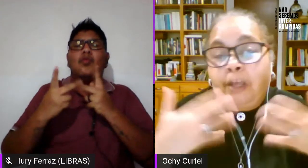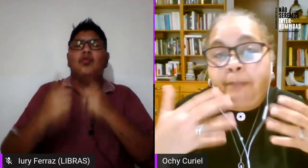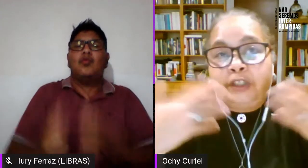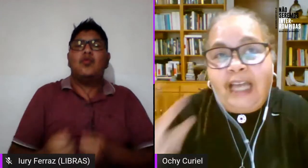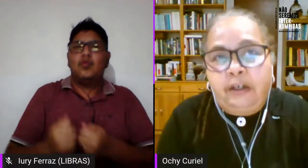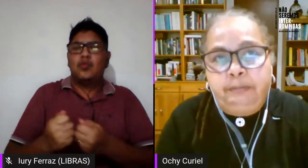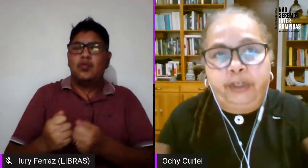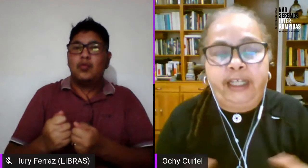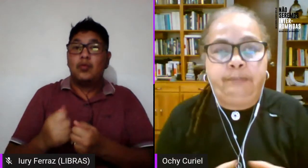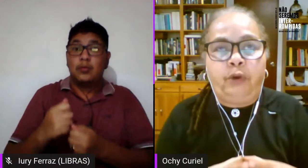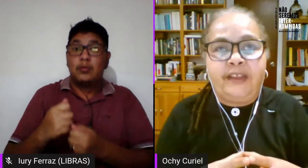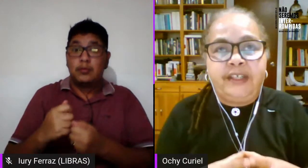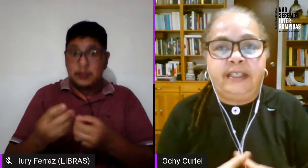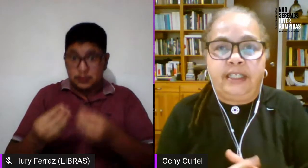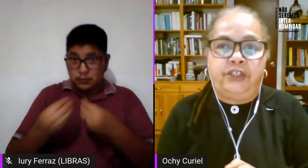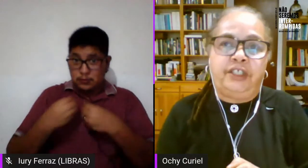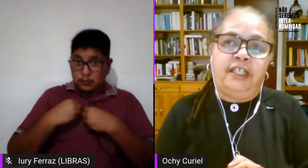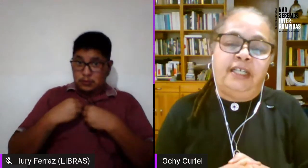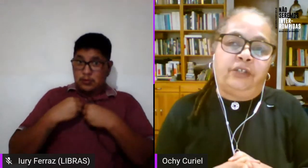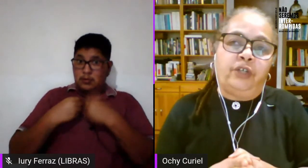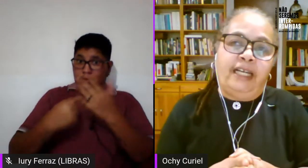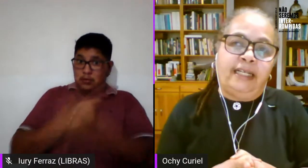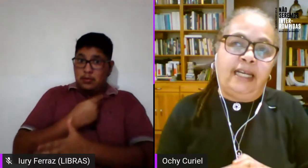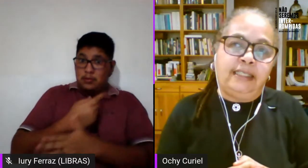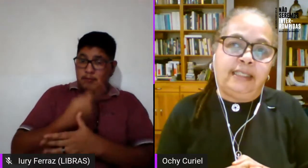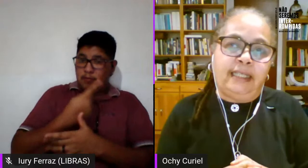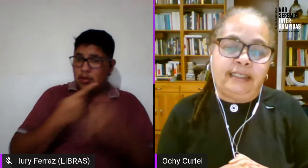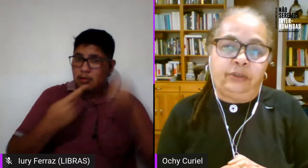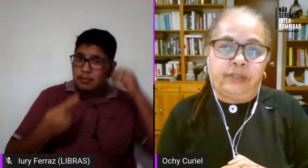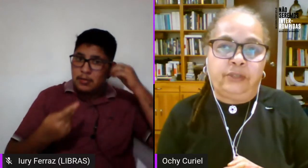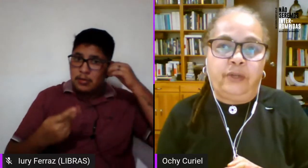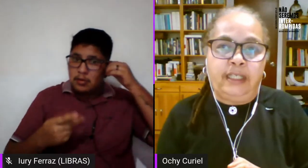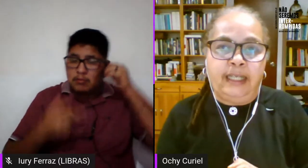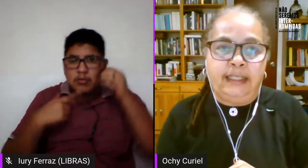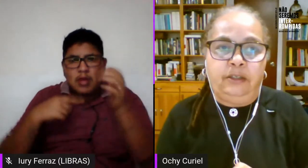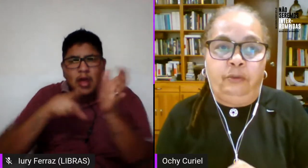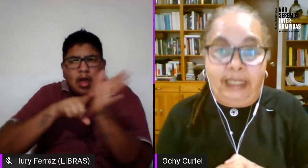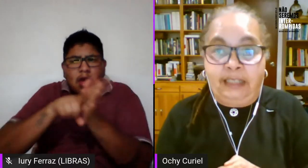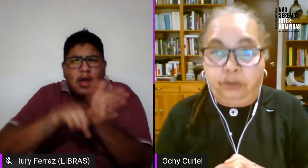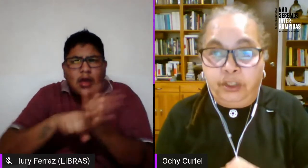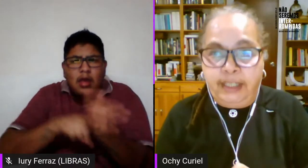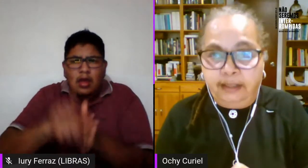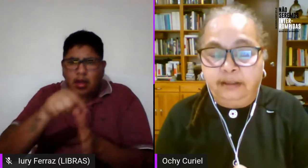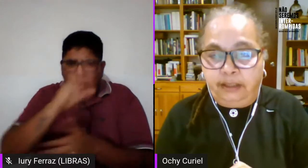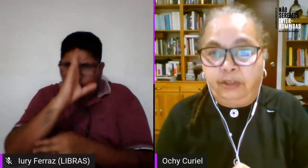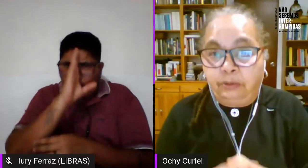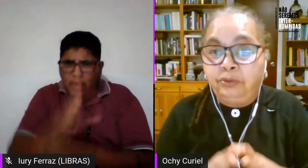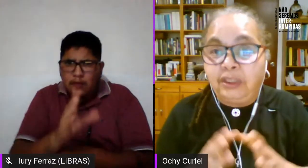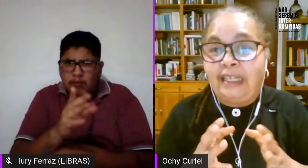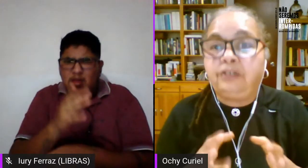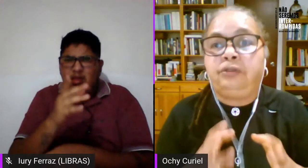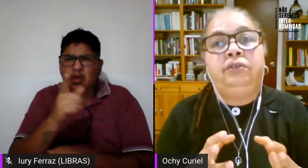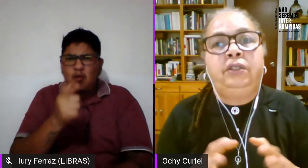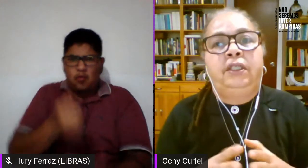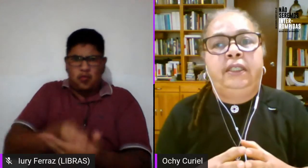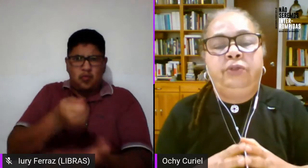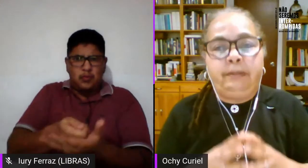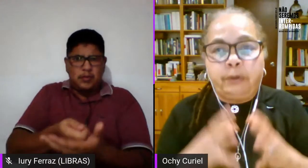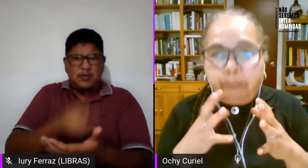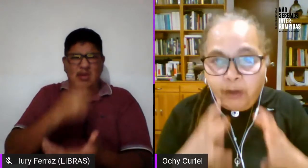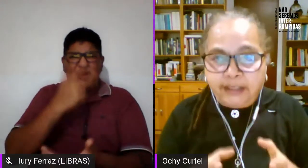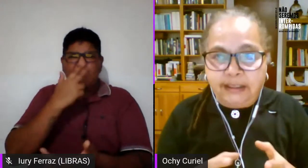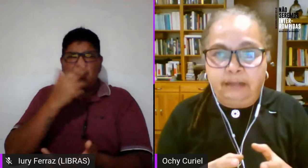nos aportaron por ejemplo Adrián Rich con el análisis de la heterosexualidad obligatoria creo que es un texto